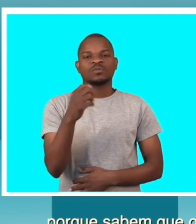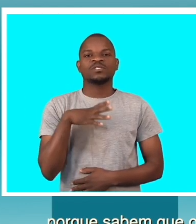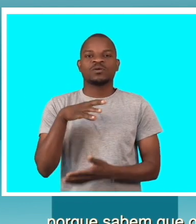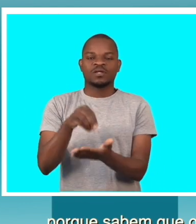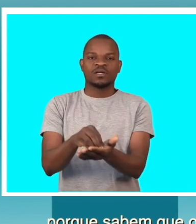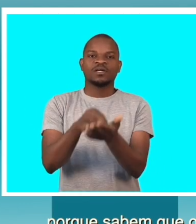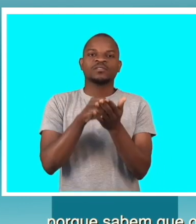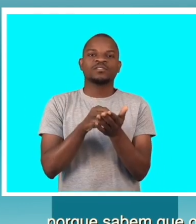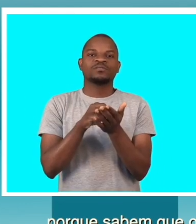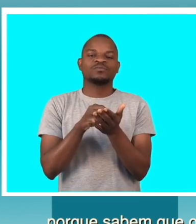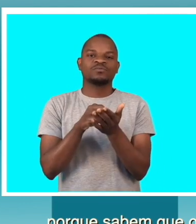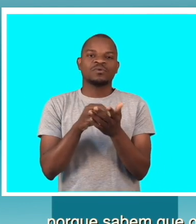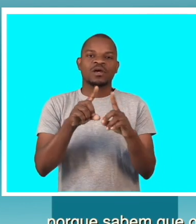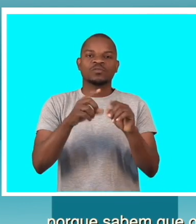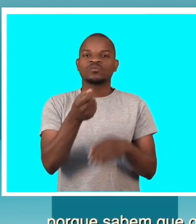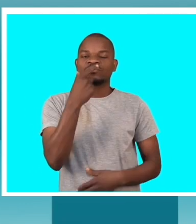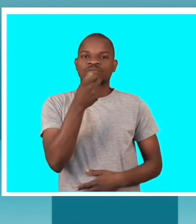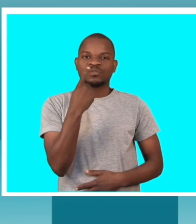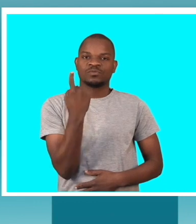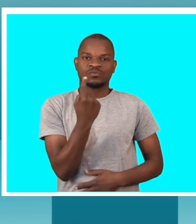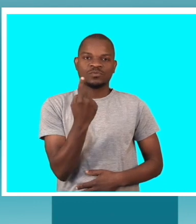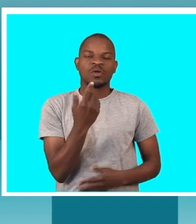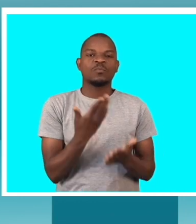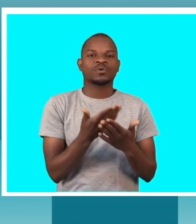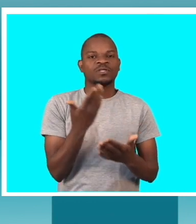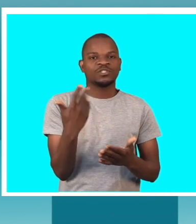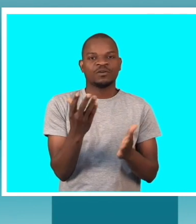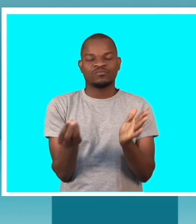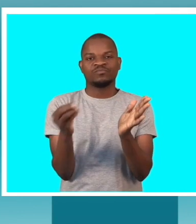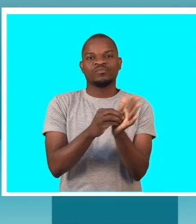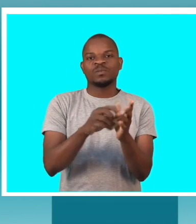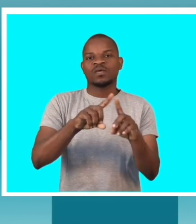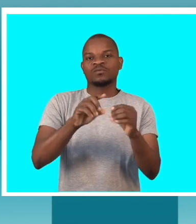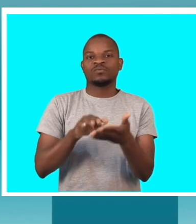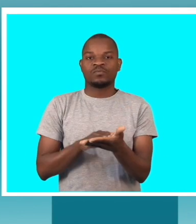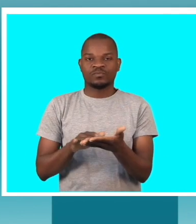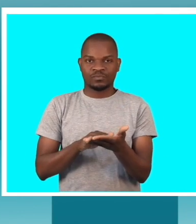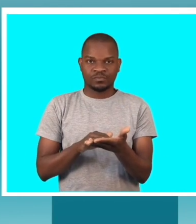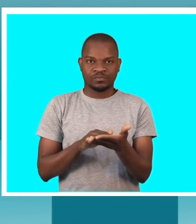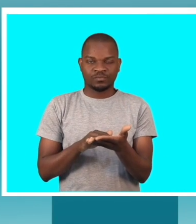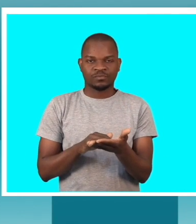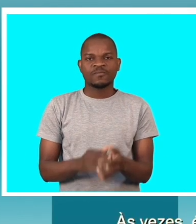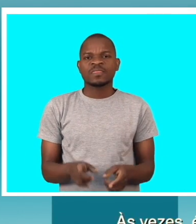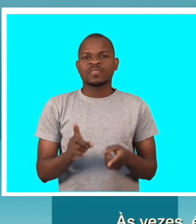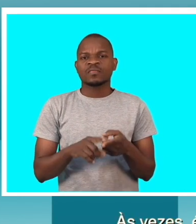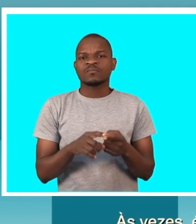acesso ao medicamento com muita segurança, porque já têm informação. Às vezes é um pouco difícil